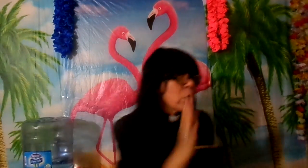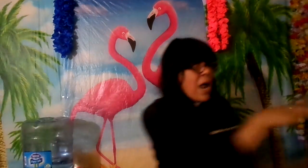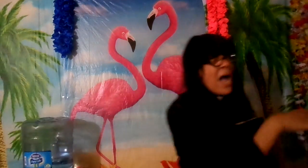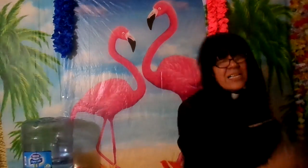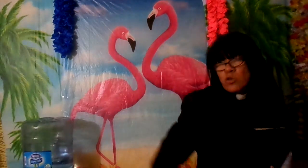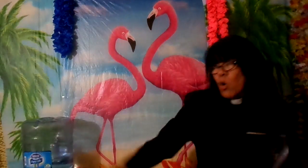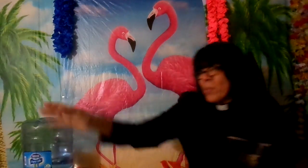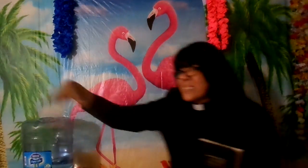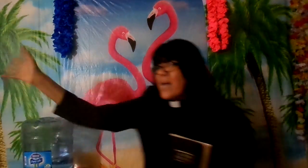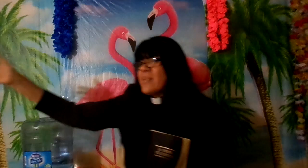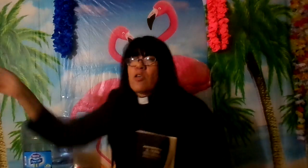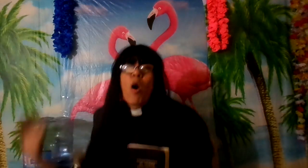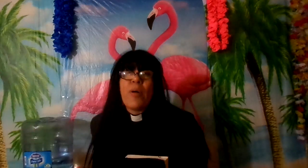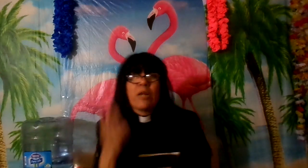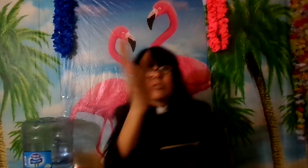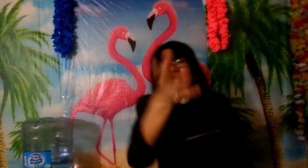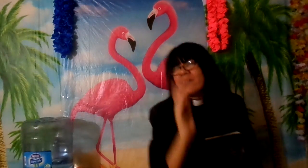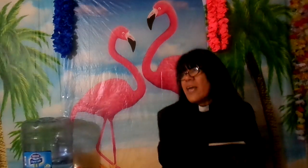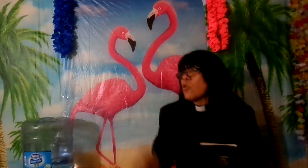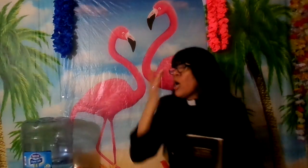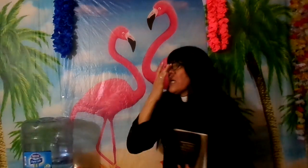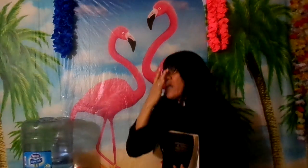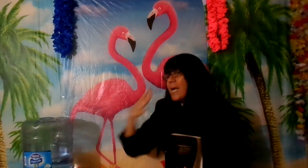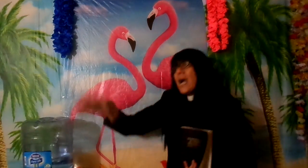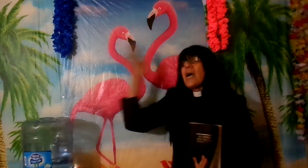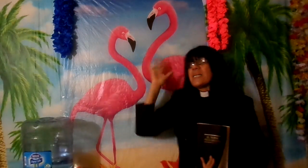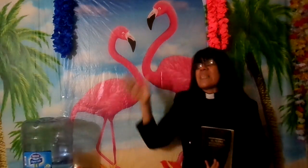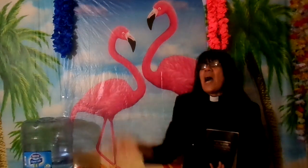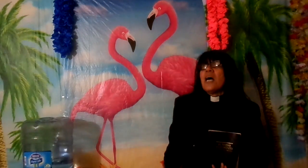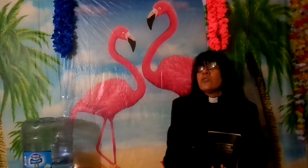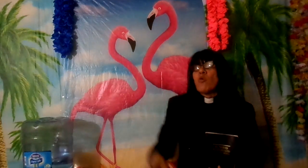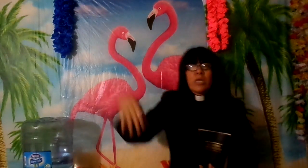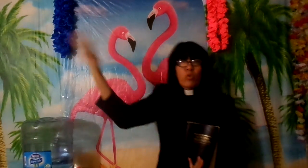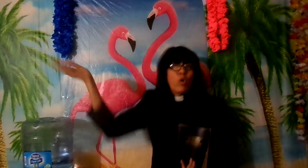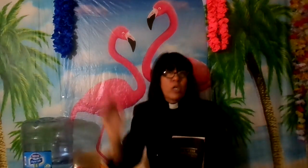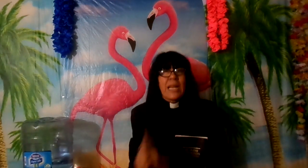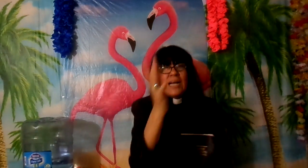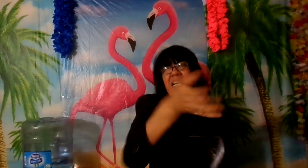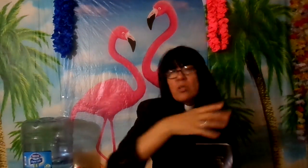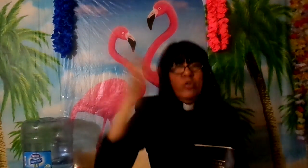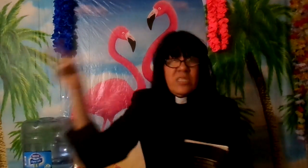dirás eso no es un mensaje de Dios porque lo está trayendo de acá quizás de un estudio de la casa donde sea